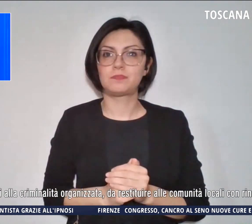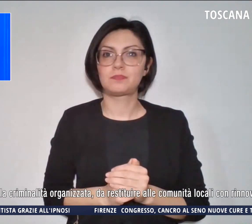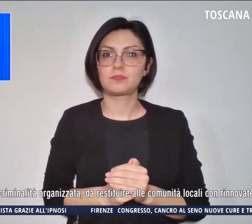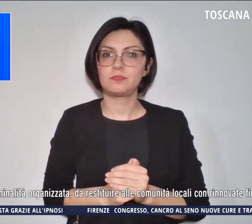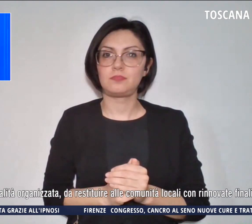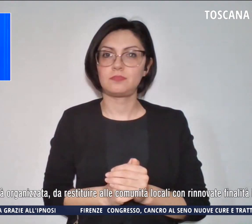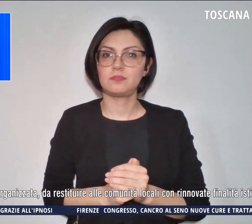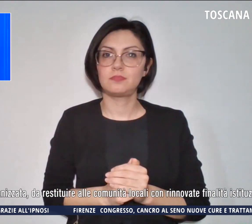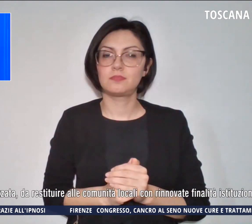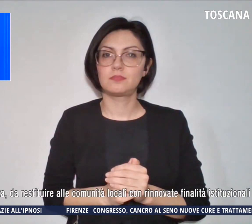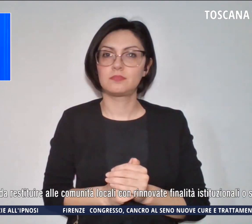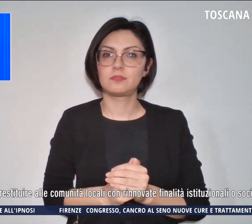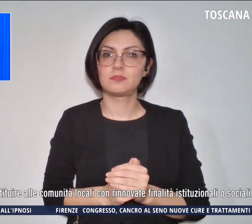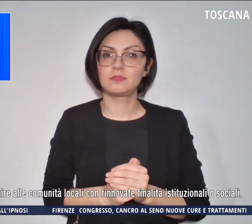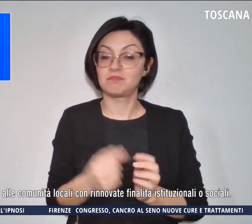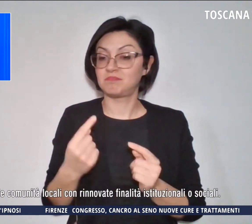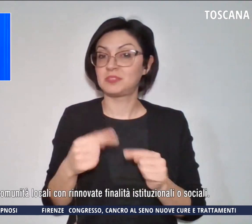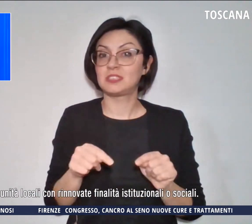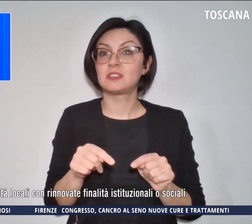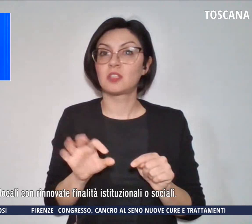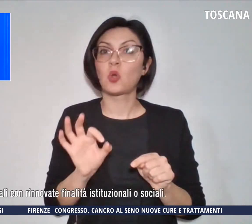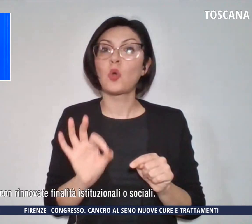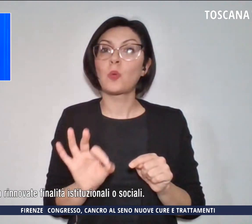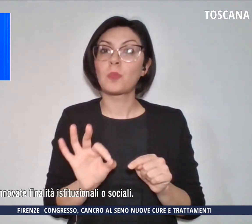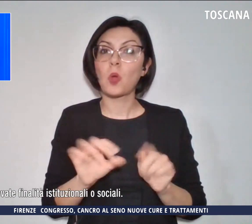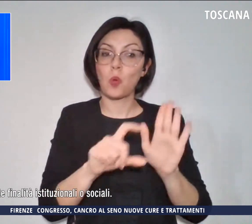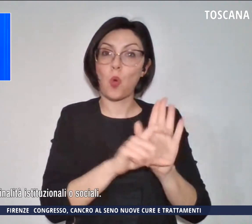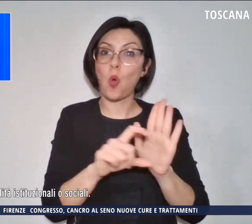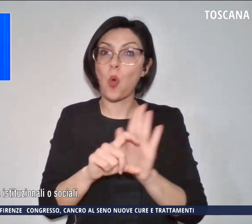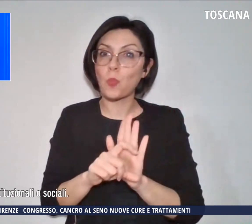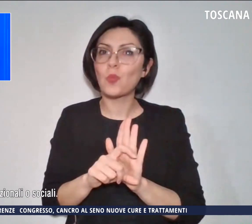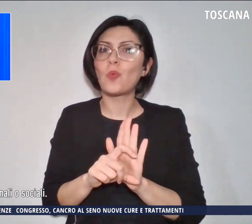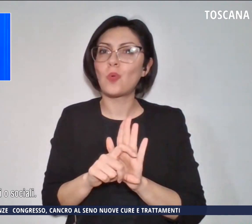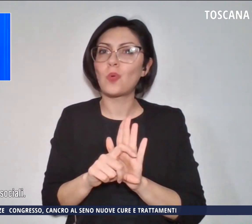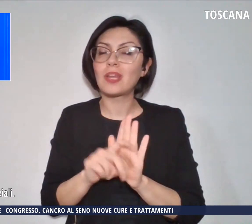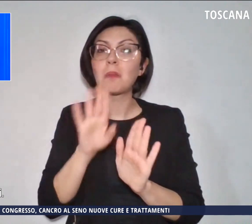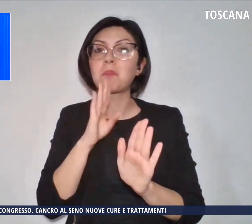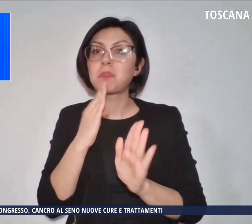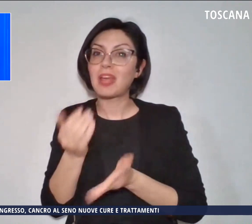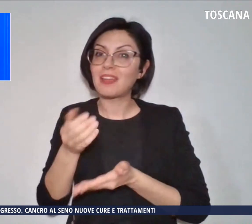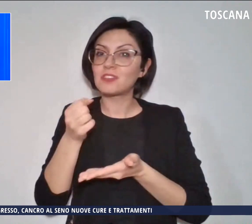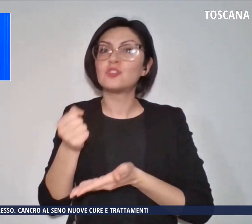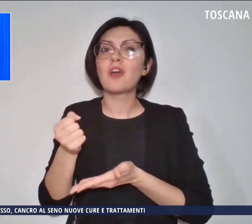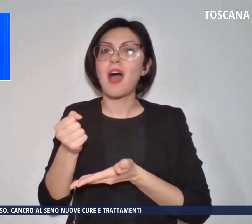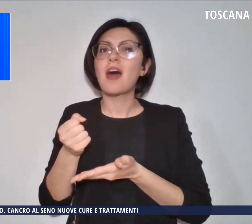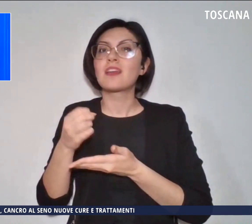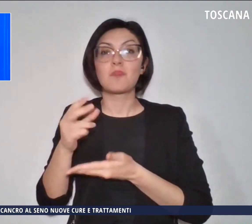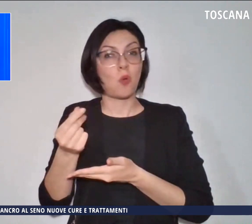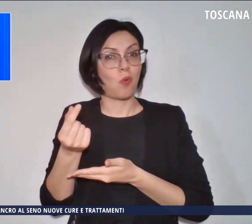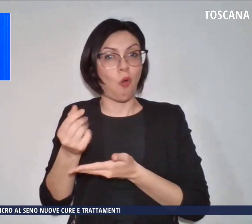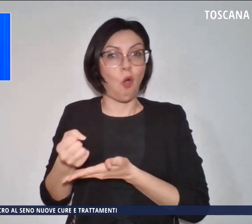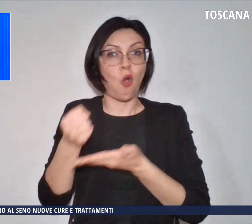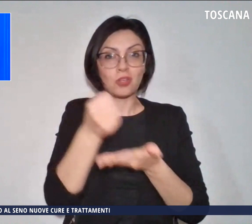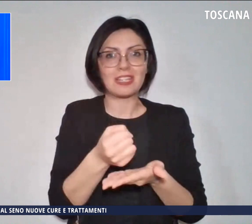Si tratta di comuni beneficiari dei contributi messi a disposizione dalla